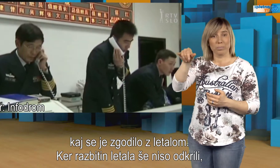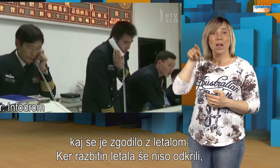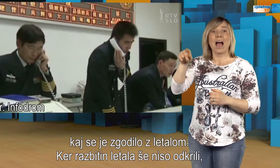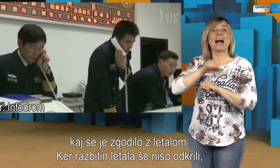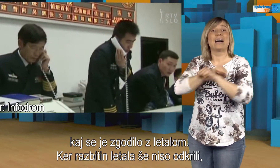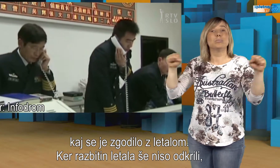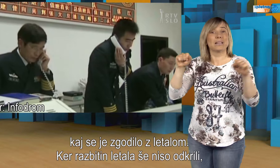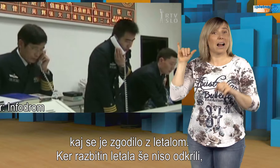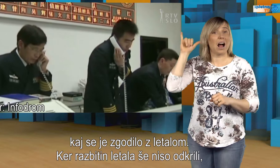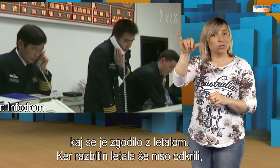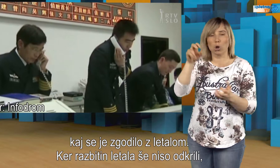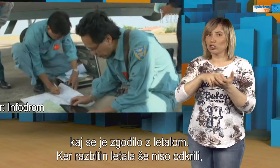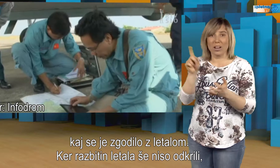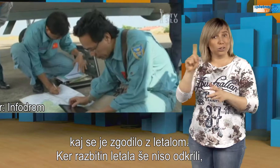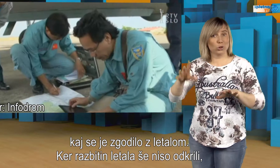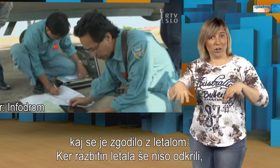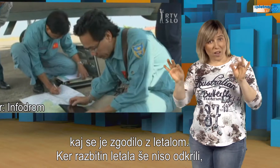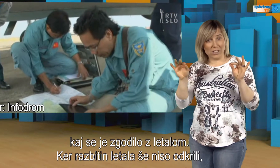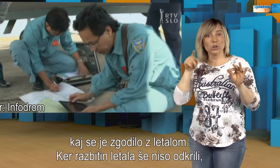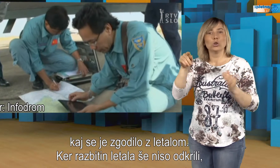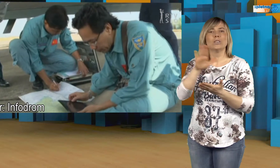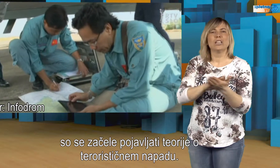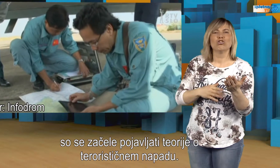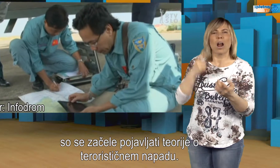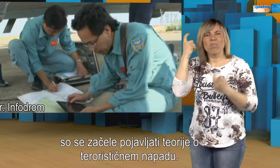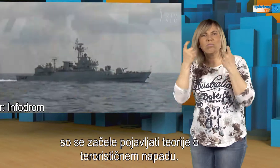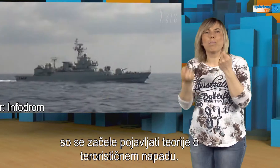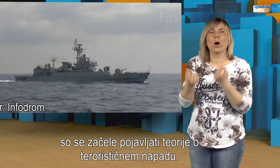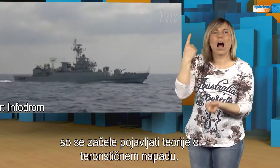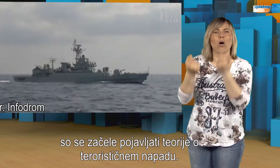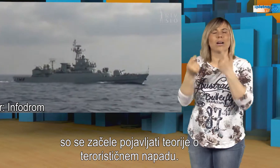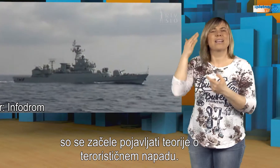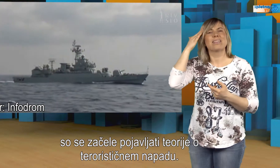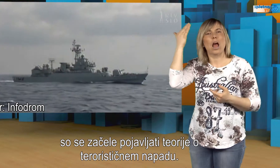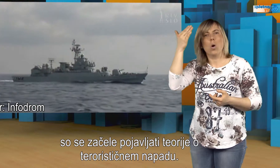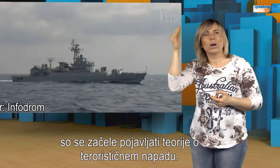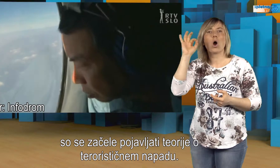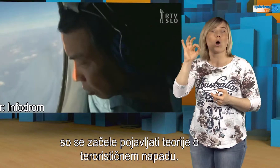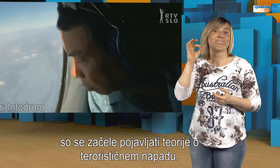Ker razbitin letala še niso odkrili, so se začele pojavljati teorije o terorističnem napadu.